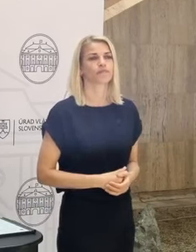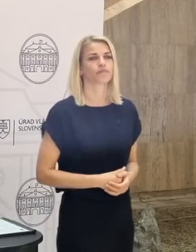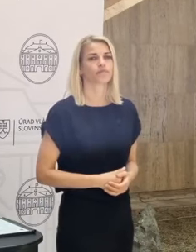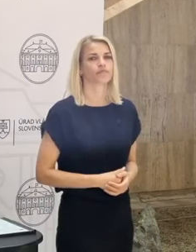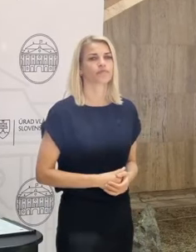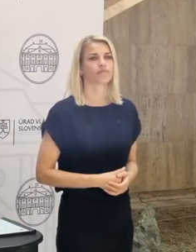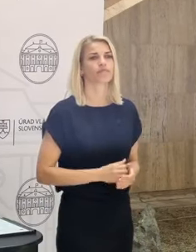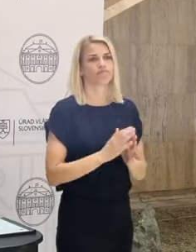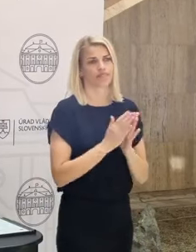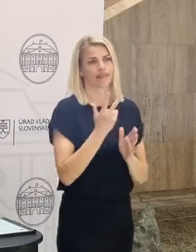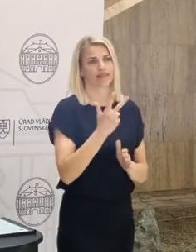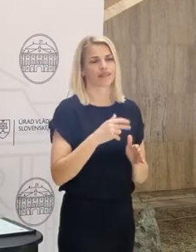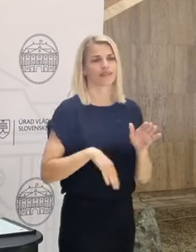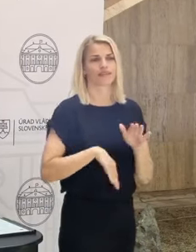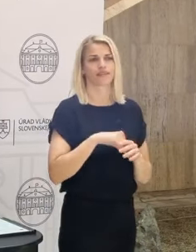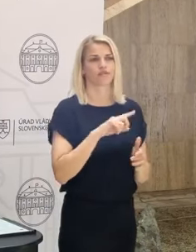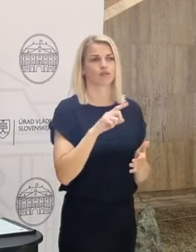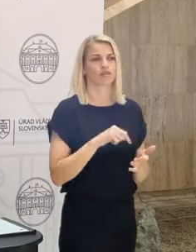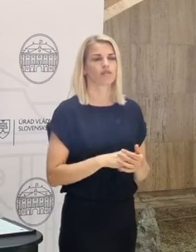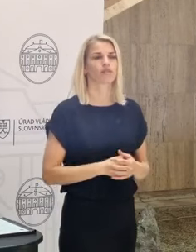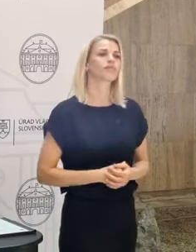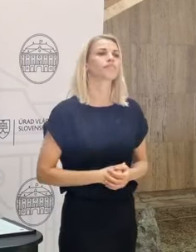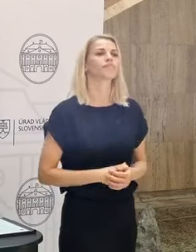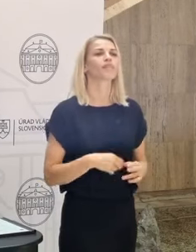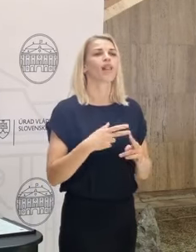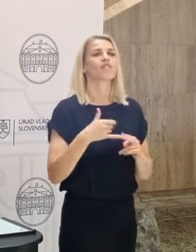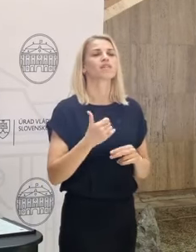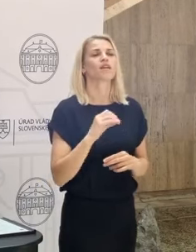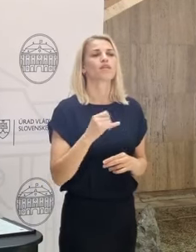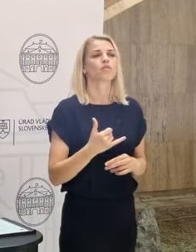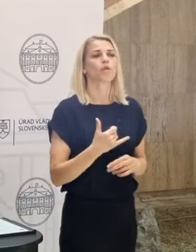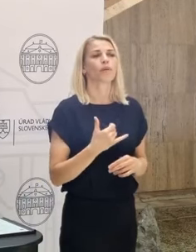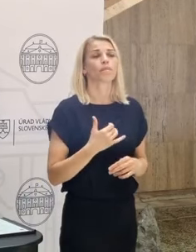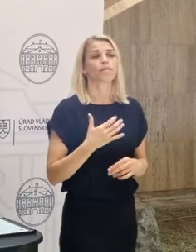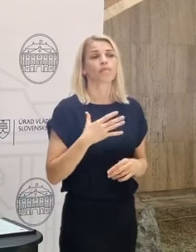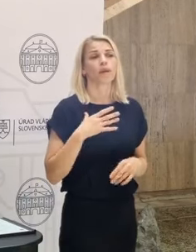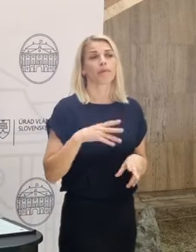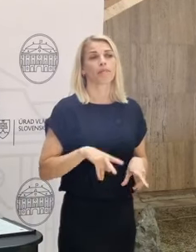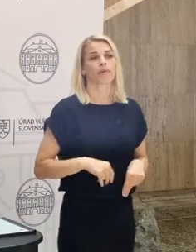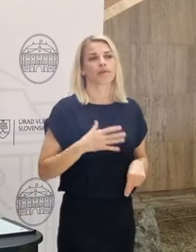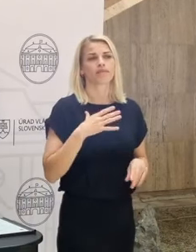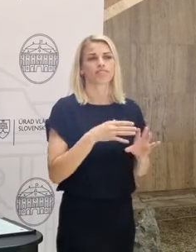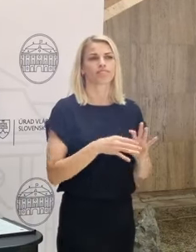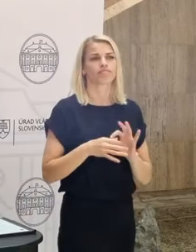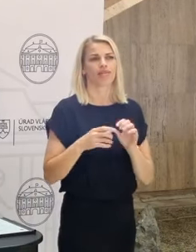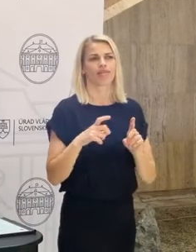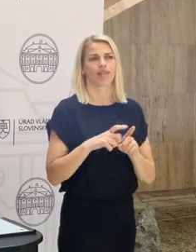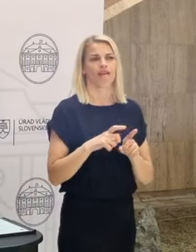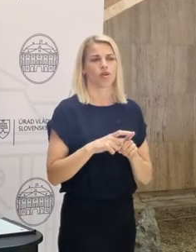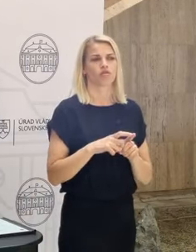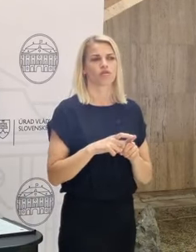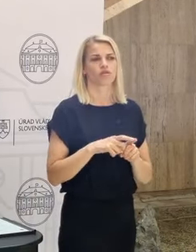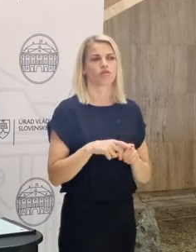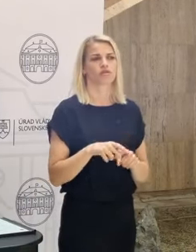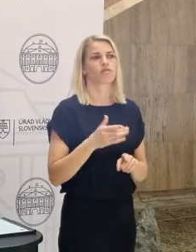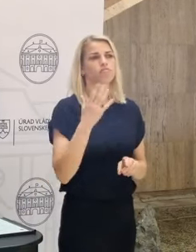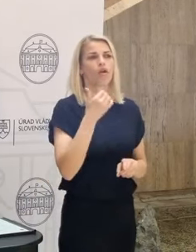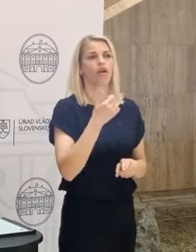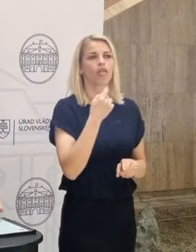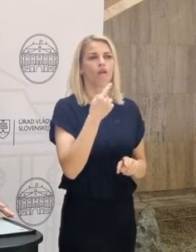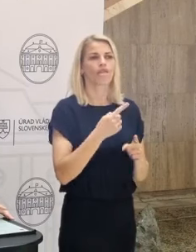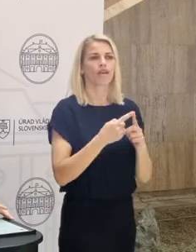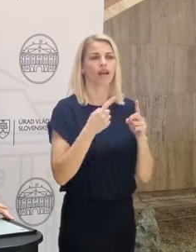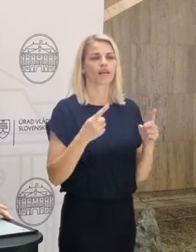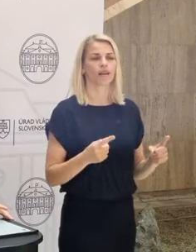Ďakujem. Poprosím, ak sa máme tri otázky. Stráčaková televízia. Pán premiér, by som nadviazala možno na ten Davos, pretože tam moc nejalo jedno vyjadrenie,